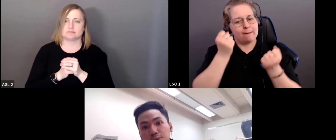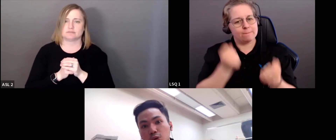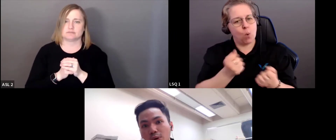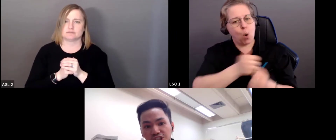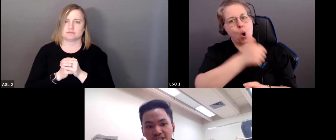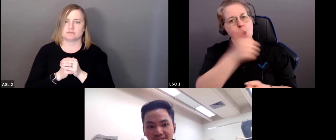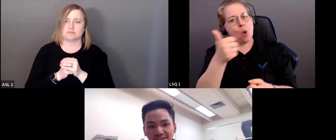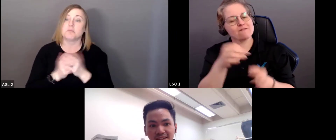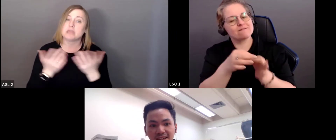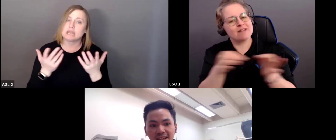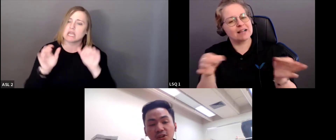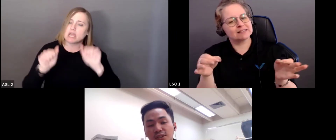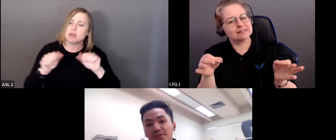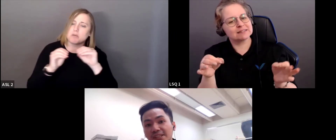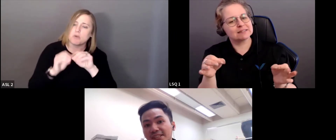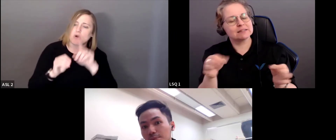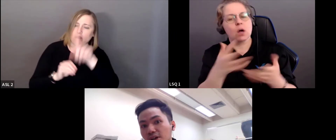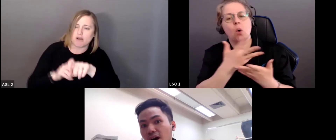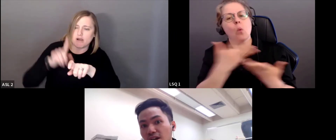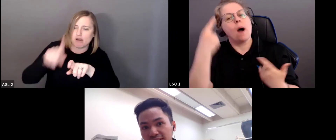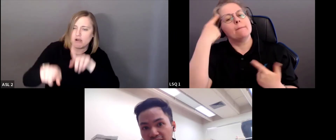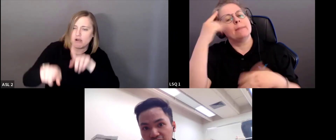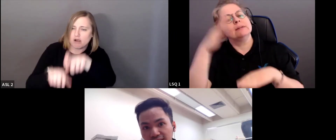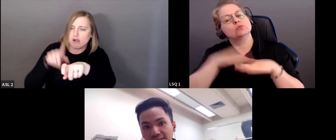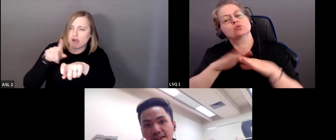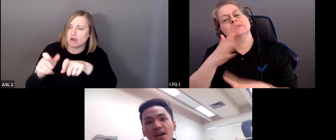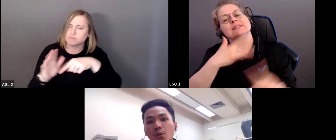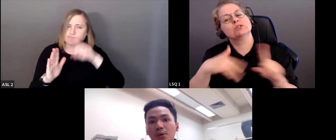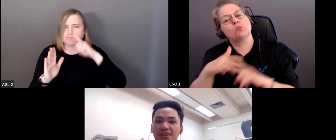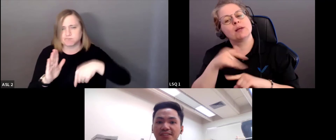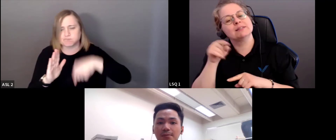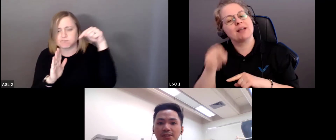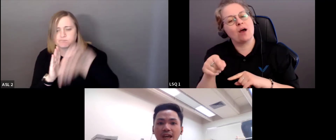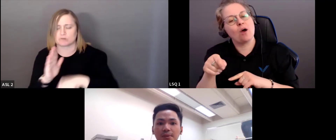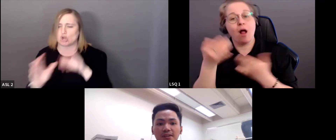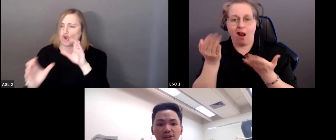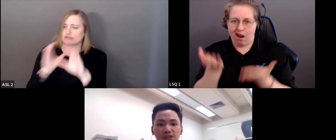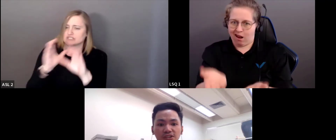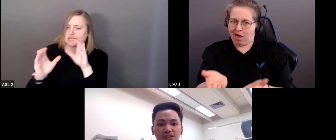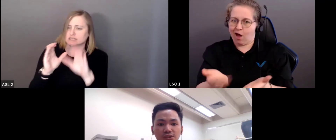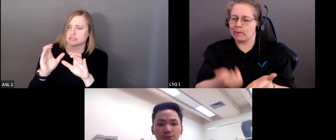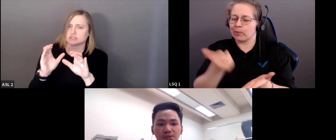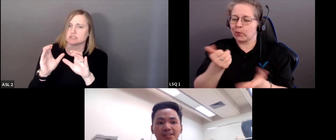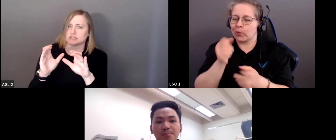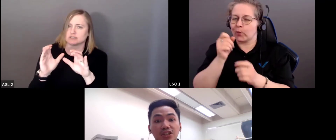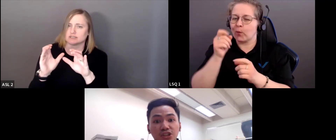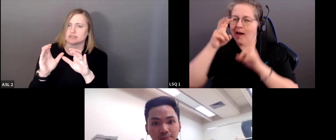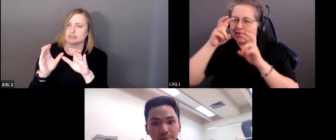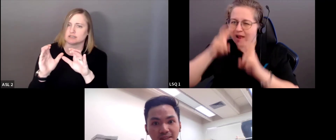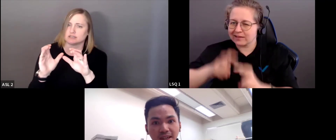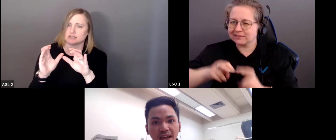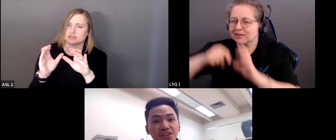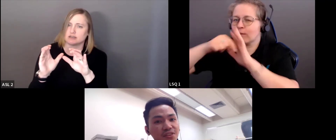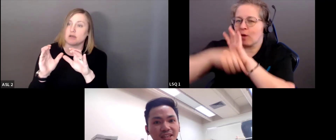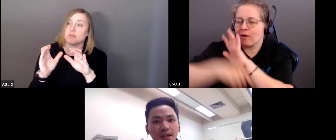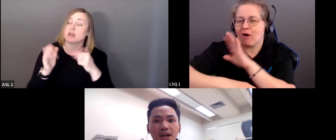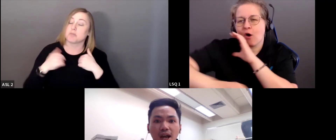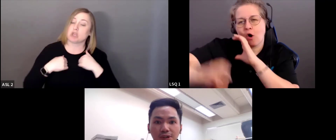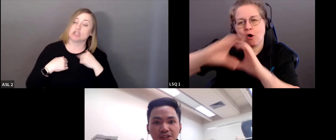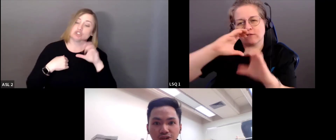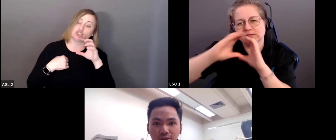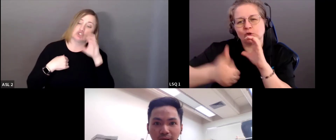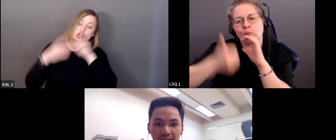en disant, que pensez-vous de cette situation? Et c'est comme ça qu'on peut poser des questions plus profondes et avoir de meilleures conversations